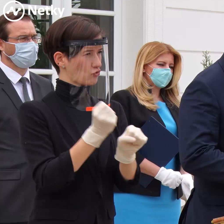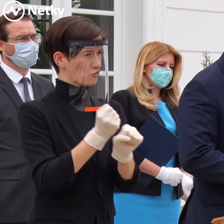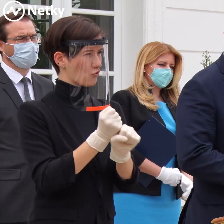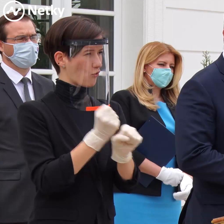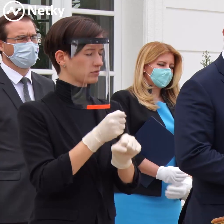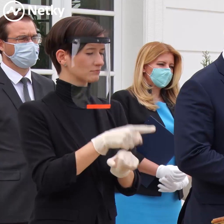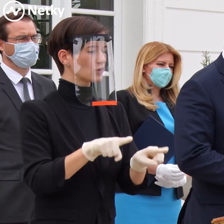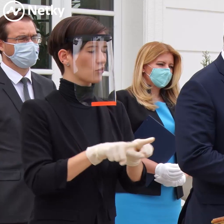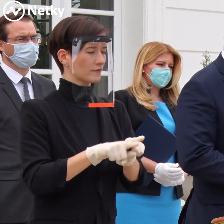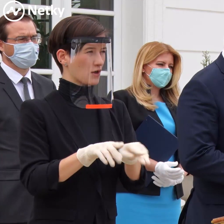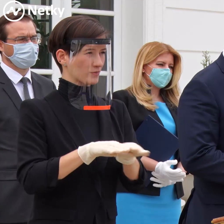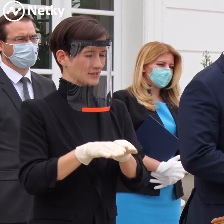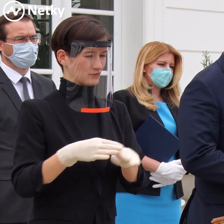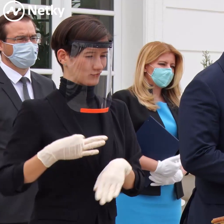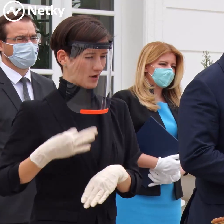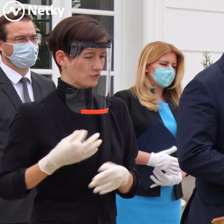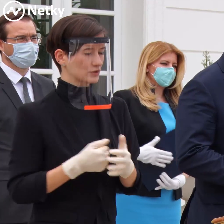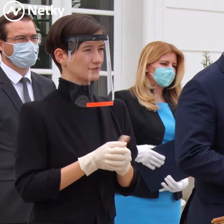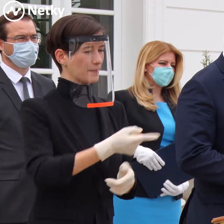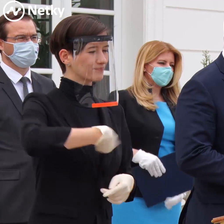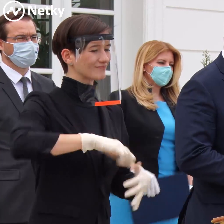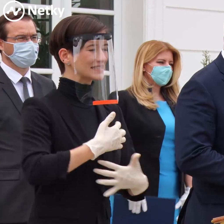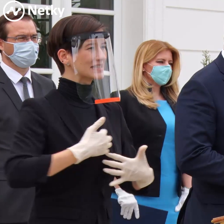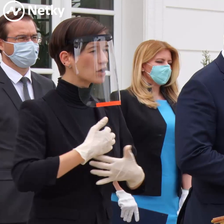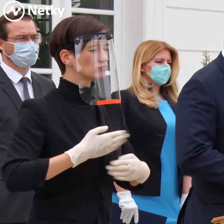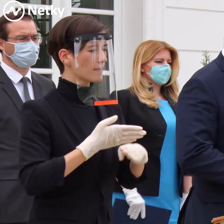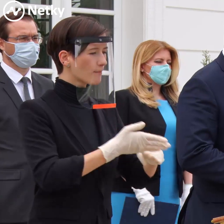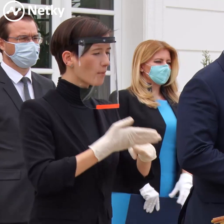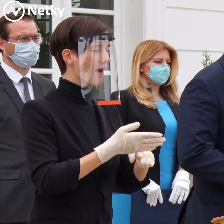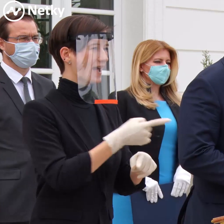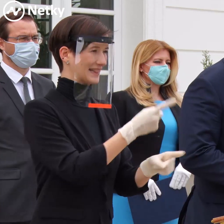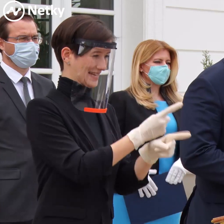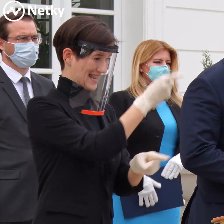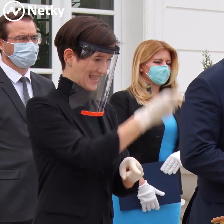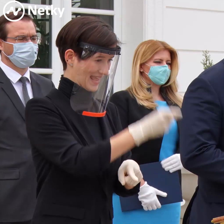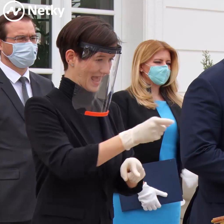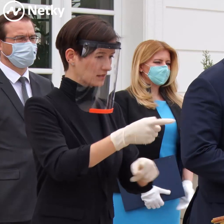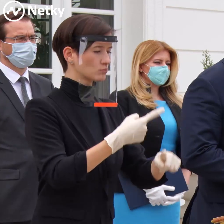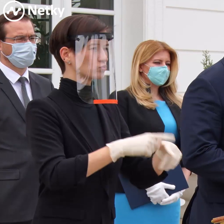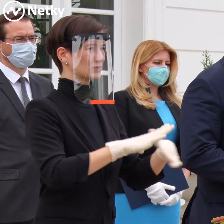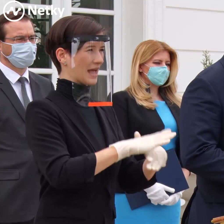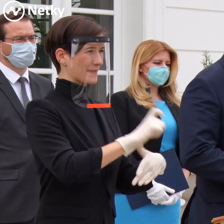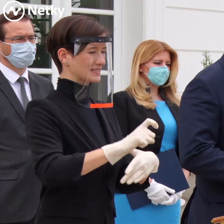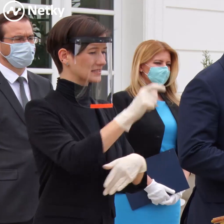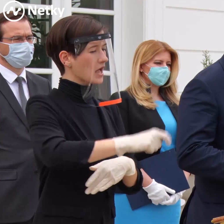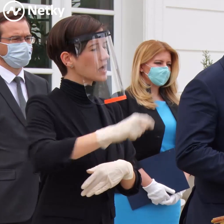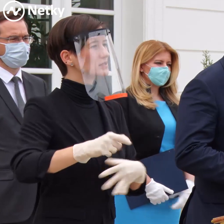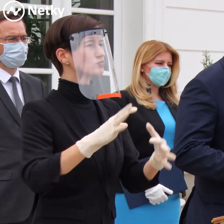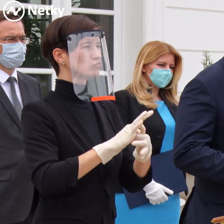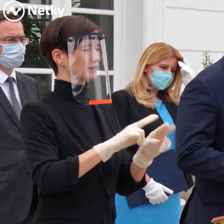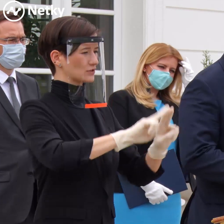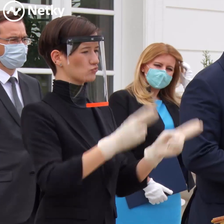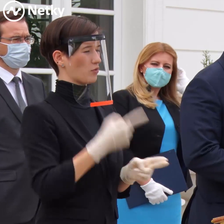klientom, ale samozrejme aj zamestnancom zariadení sociálnych služieb. Dohodli sme sa s pani prezidentkou, že na